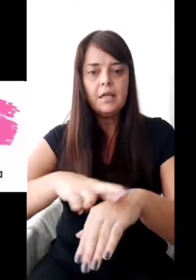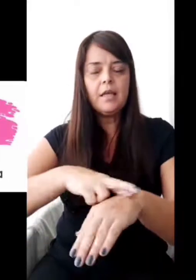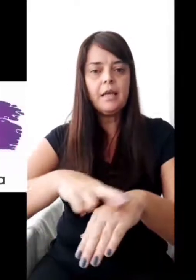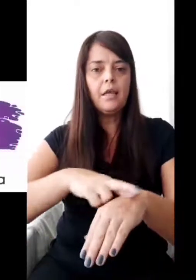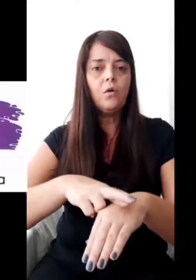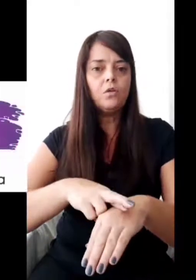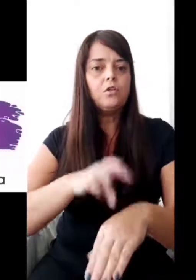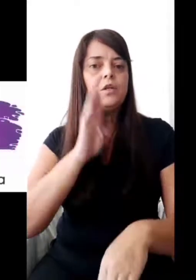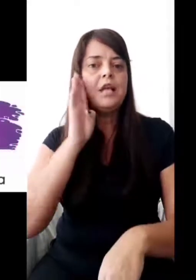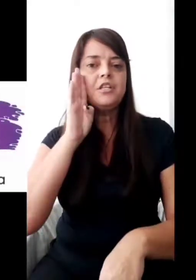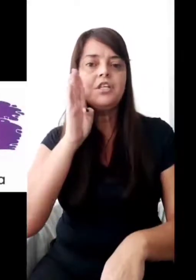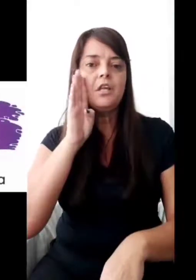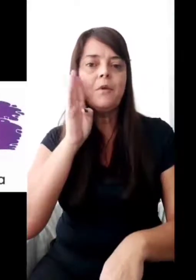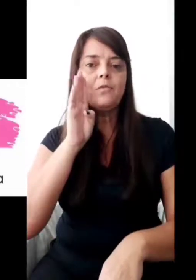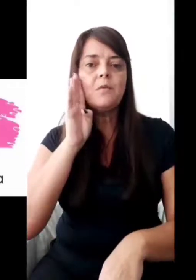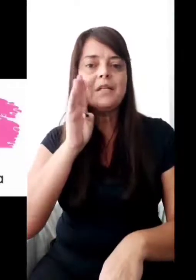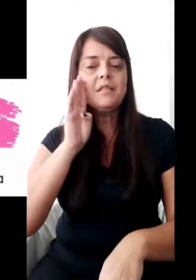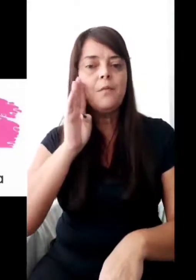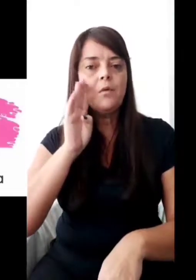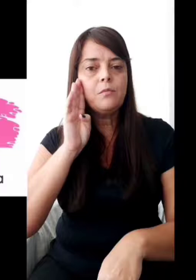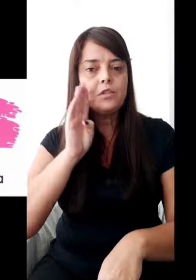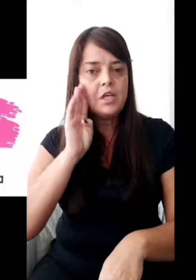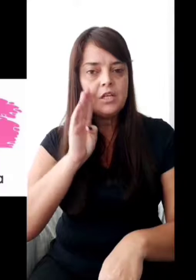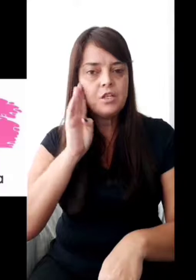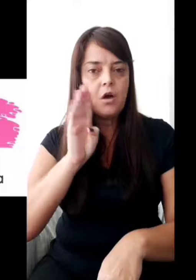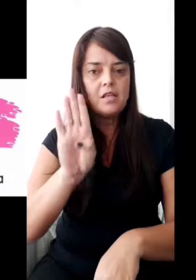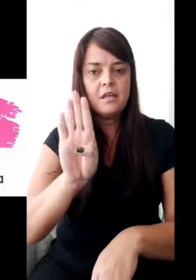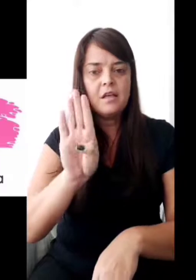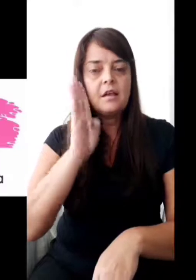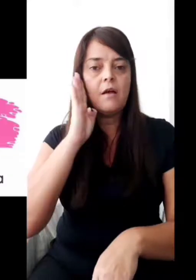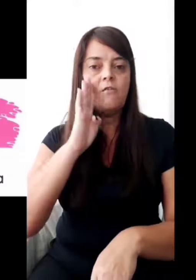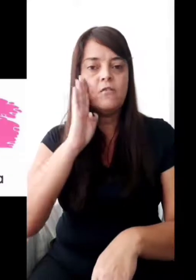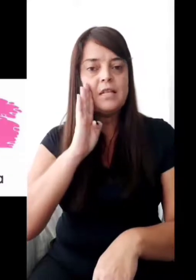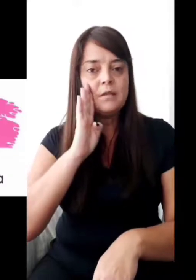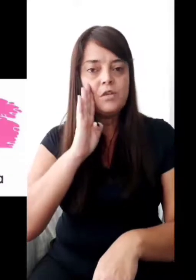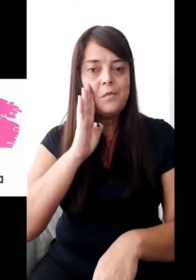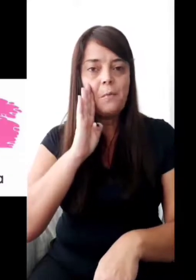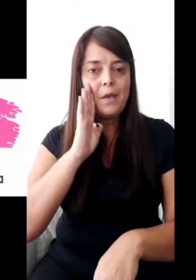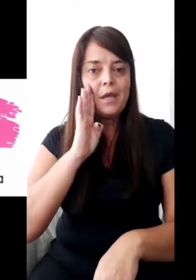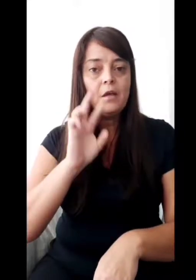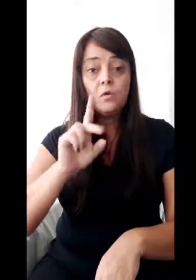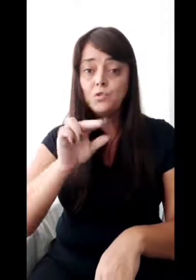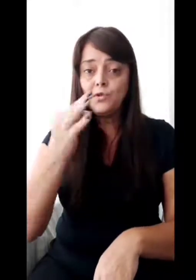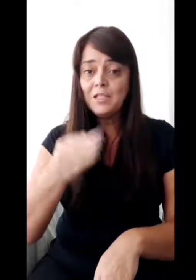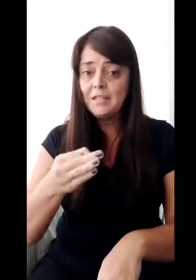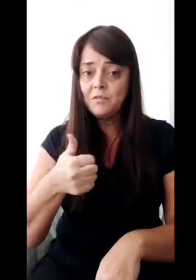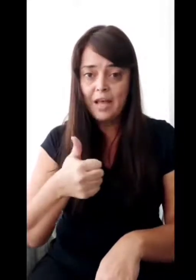e aqui roxo. Muita gente também usa passando a mão na bochecha de rosa na configuração de mão B. Os dois estão